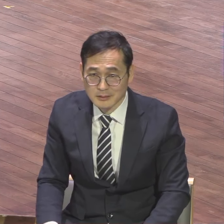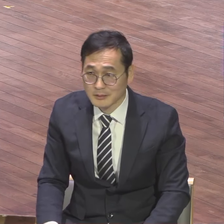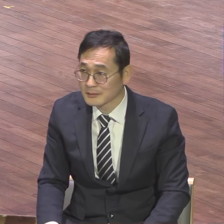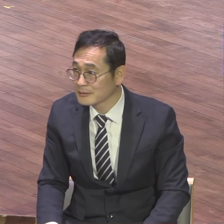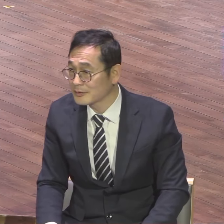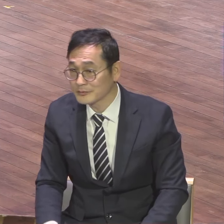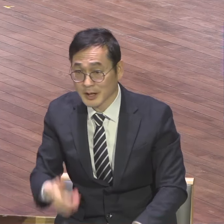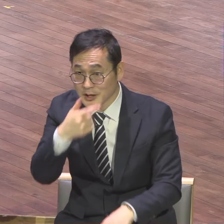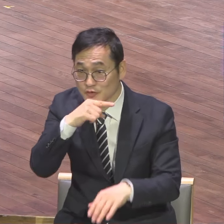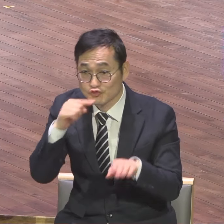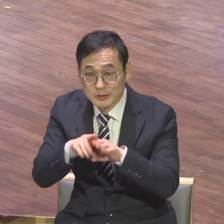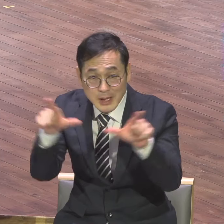응답 받겠어요?